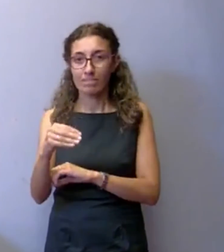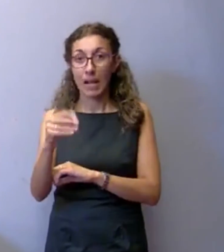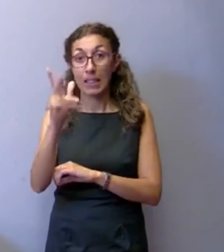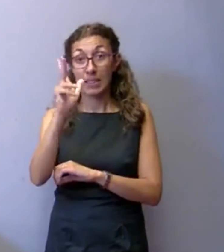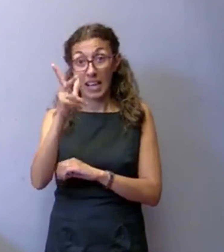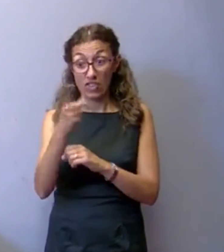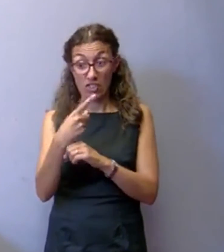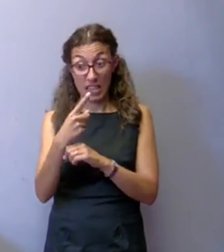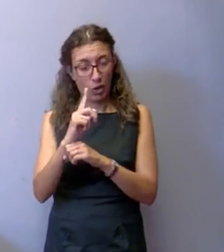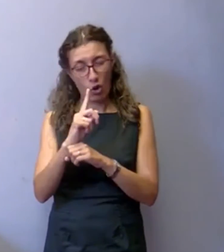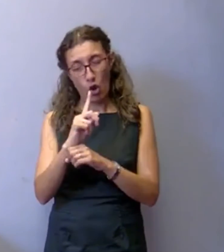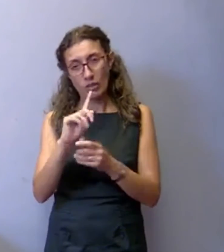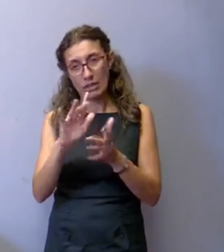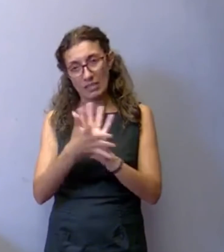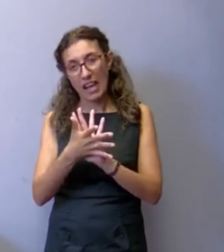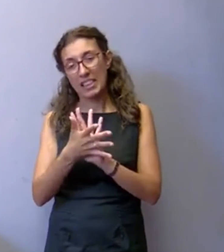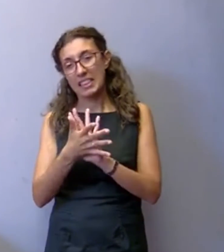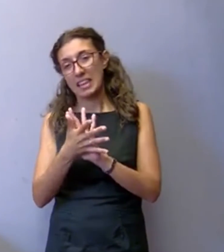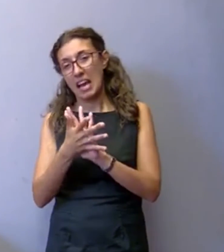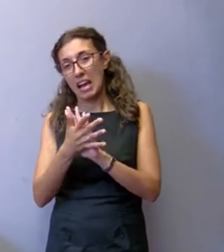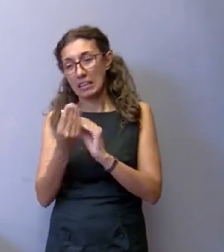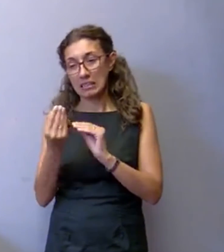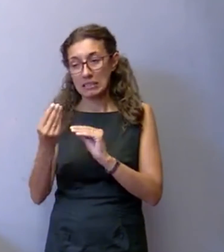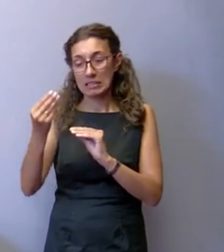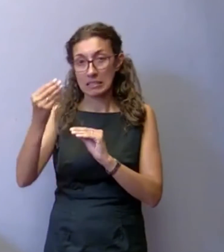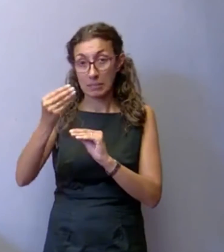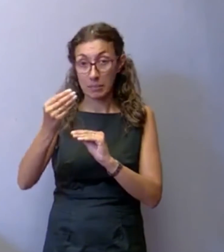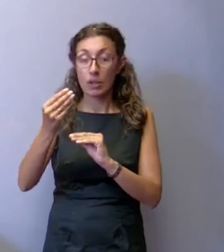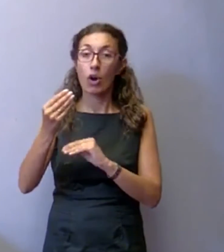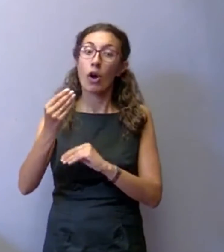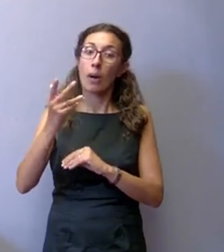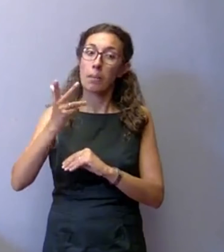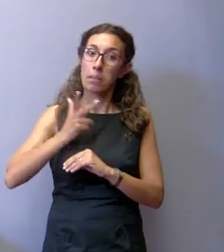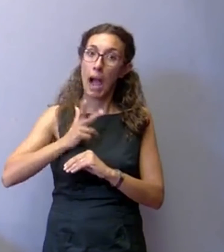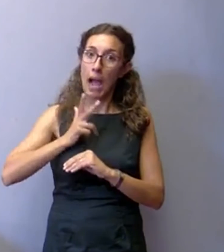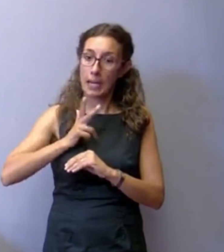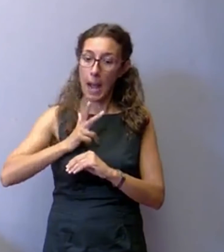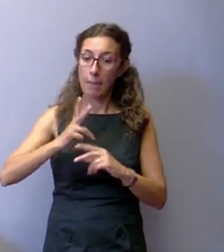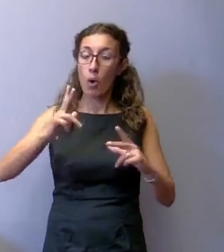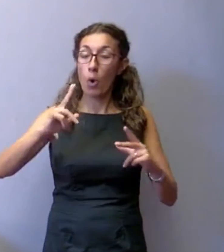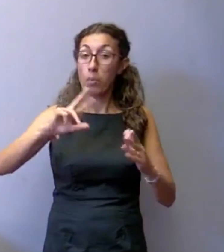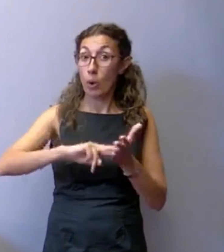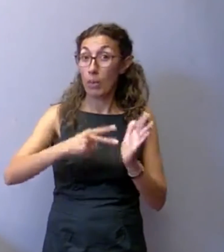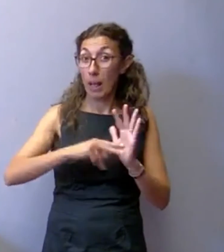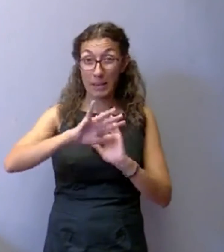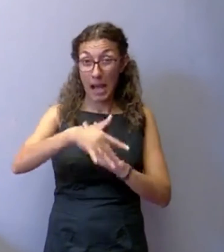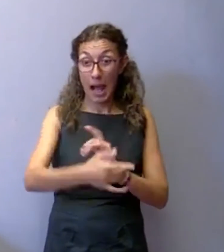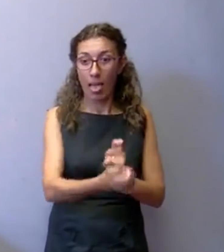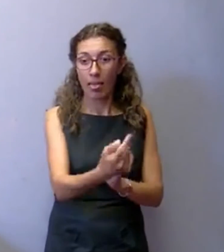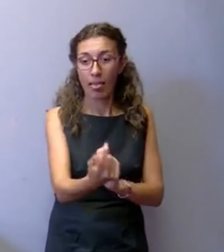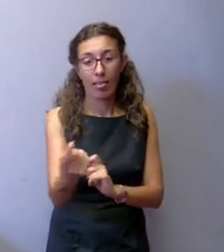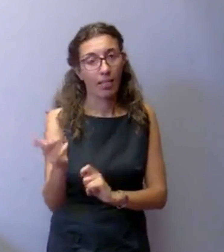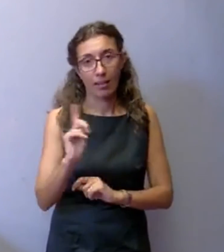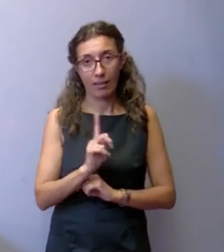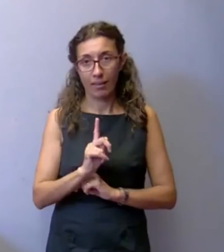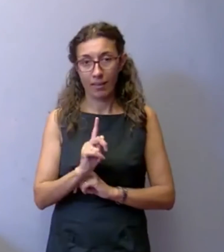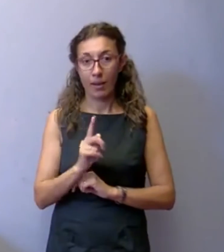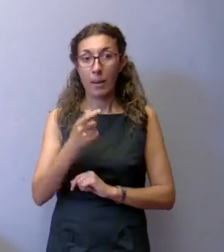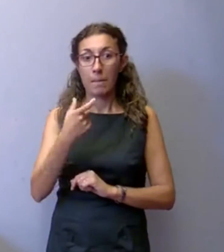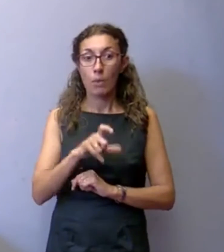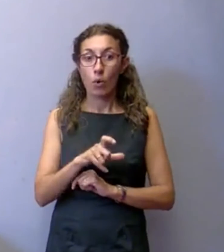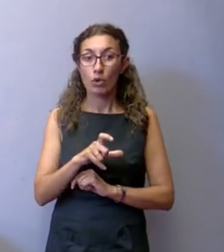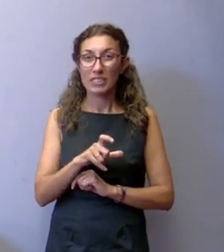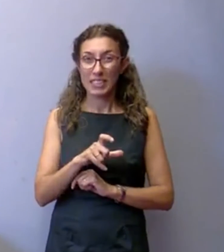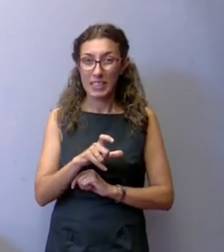che però questo crei negli altri accessi ulteriori problemi perché il problema è che dobbiamo gestire